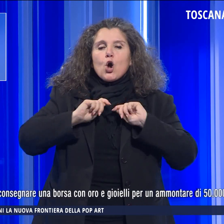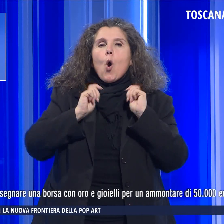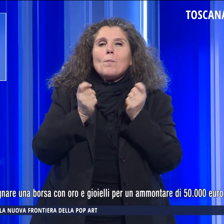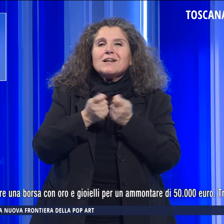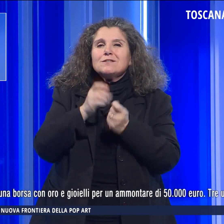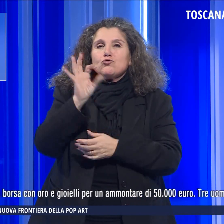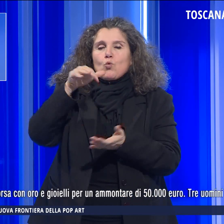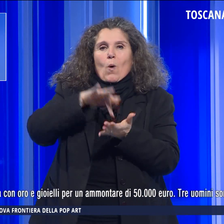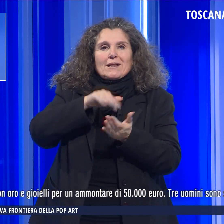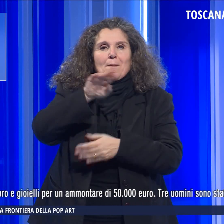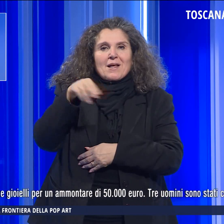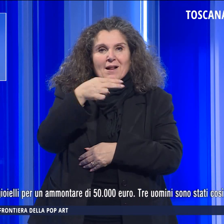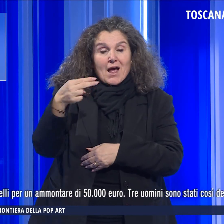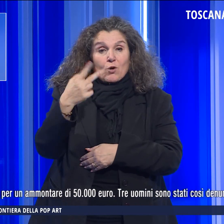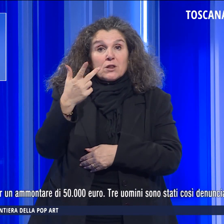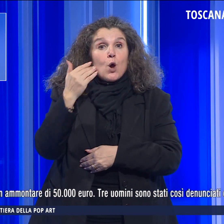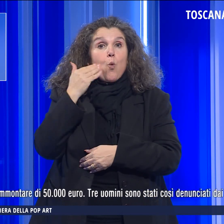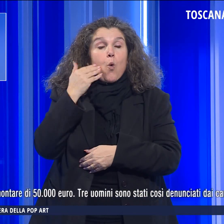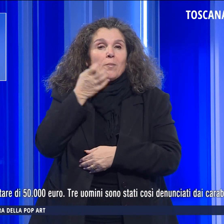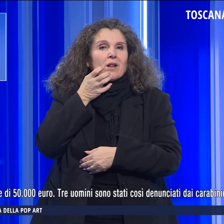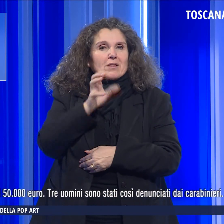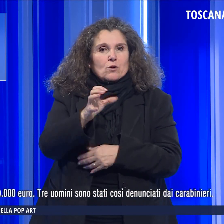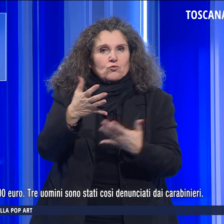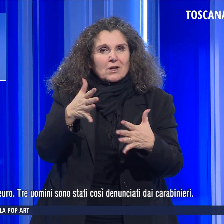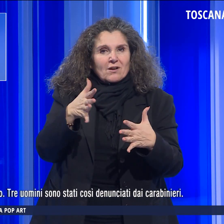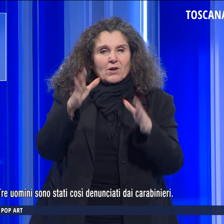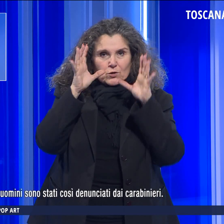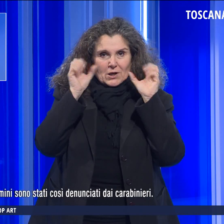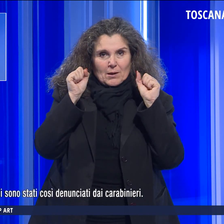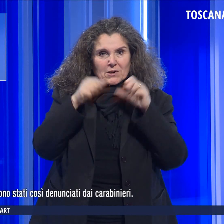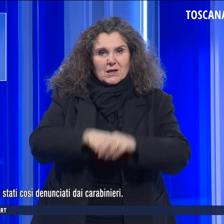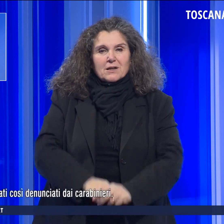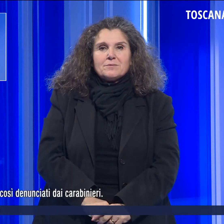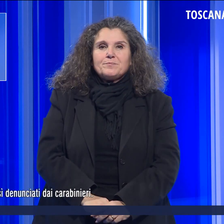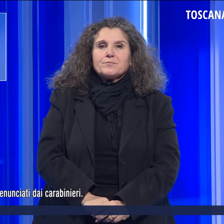50.000 euro. Tre uomini sono stati così denunciati dai carabinieri.